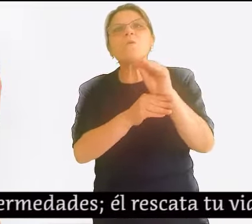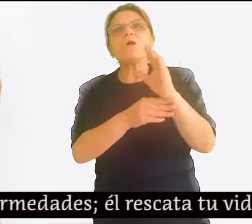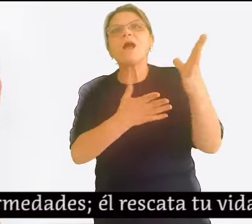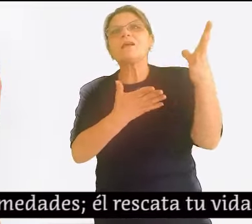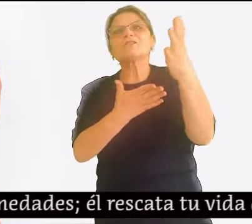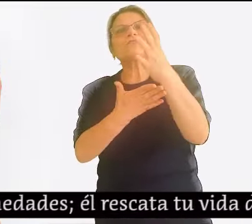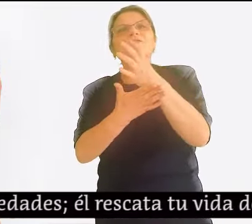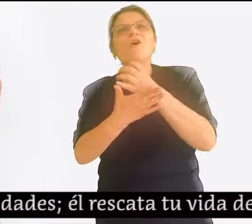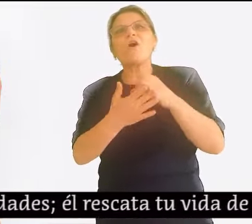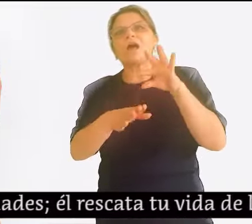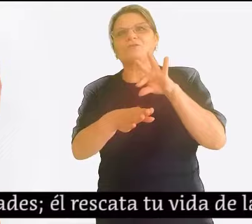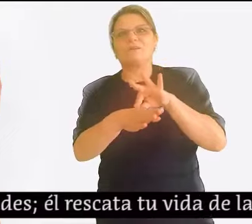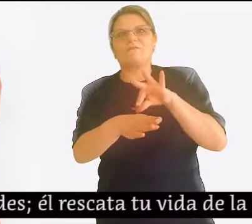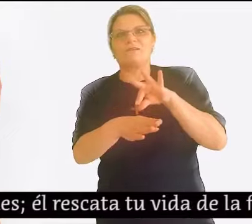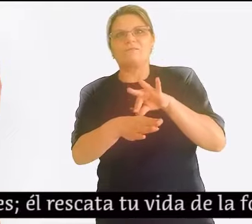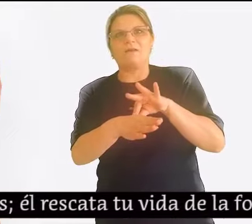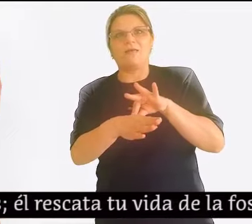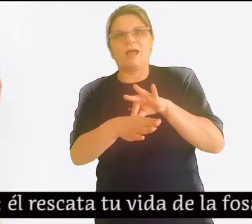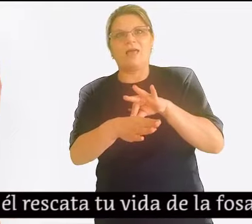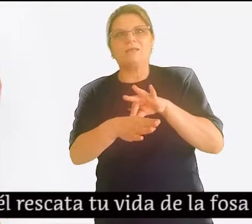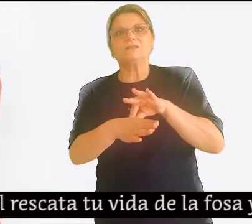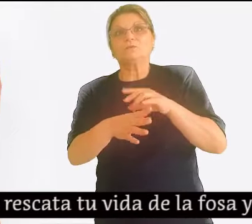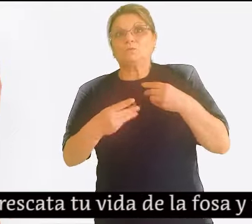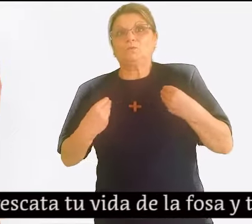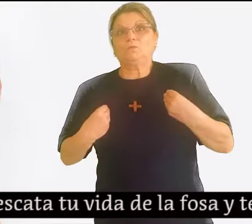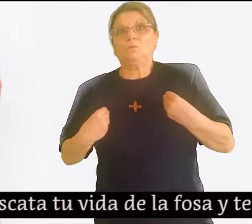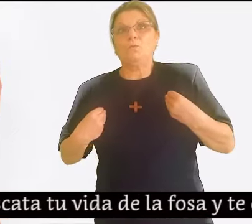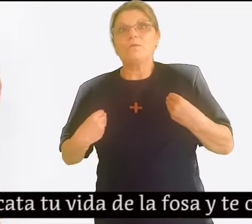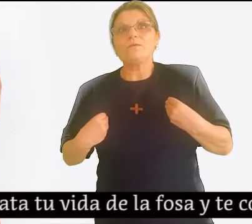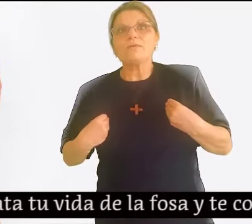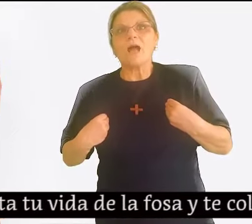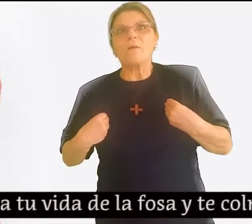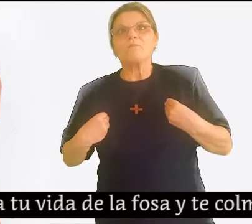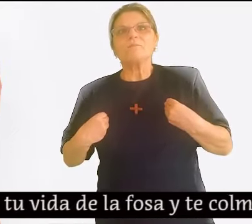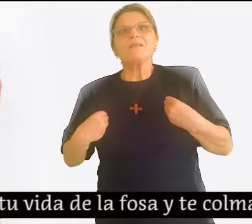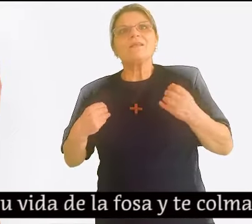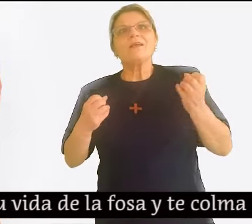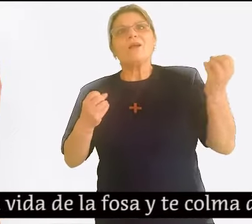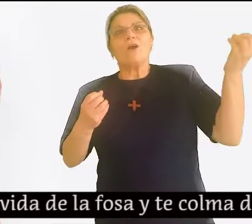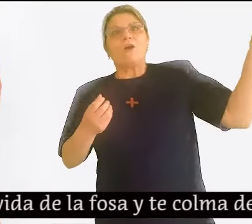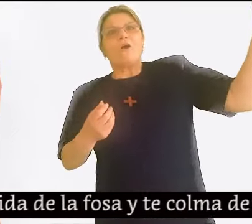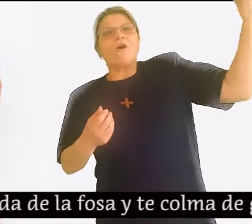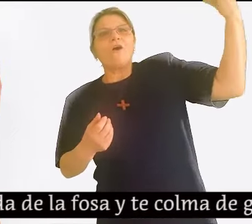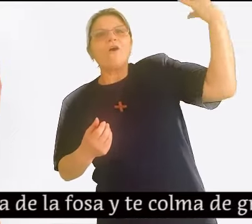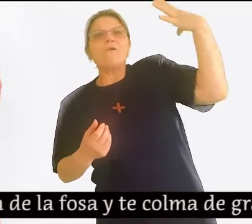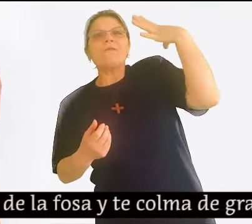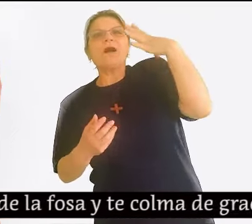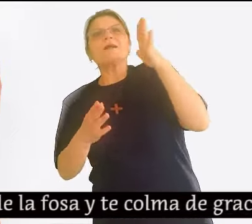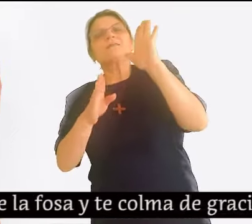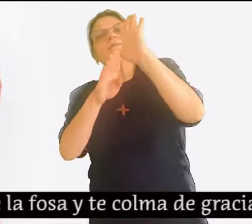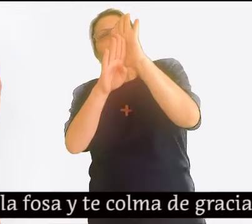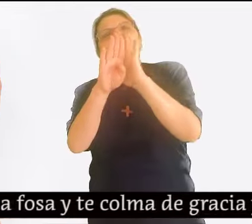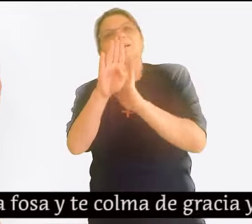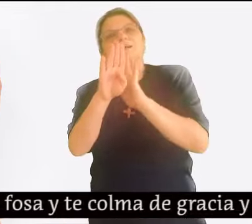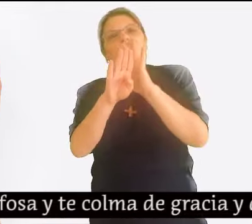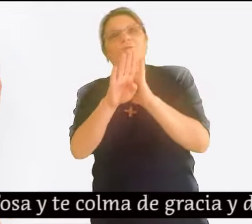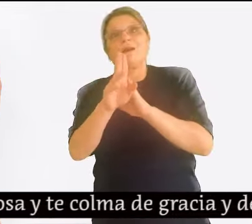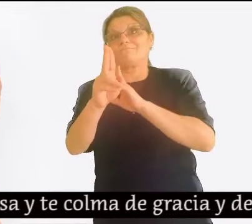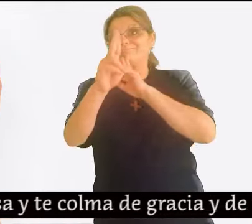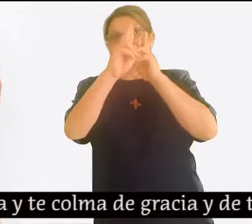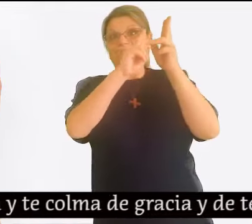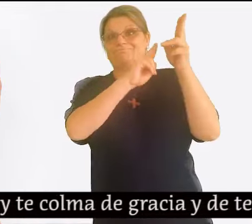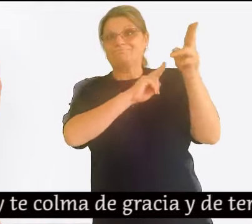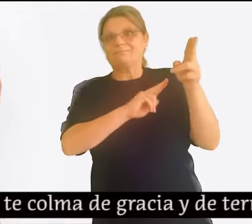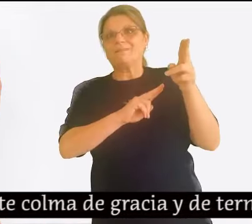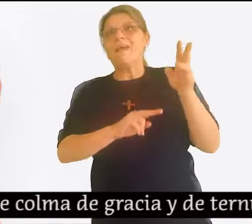Él perdona todas tus culpas y cura todas tus enfermedades. Él rescata tu